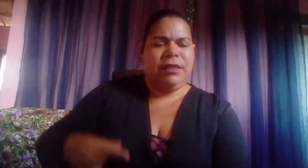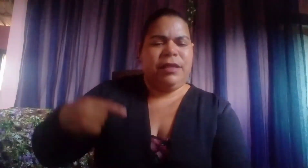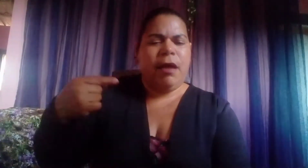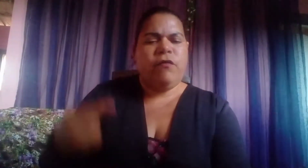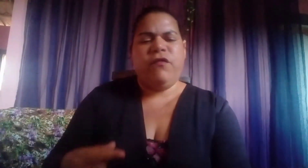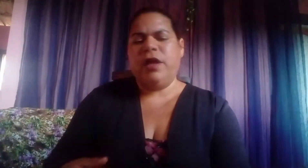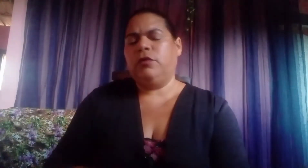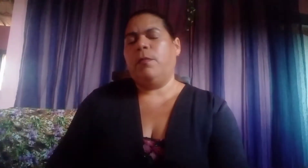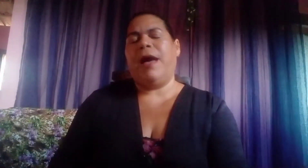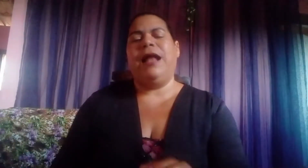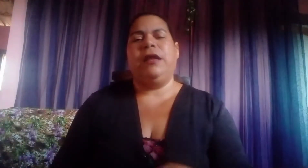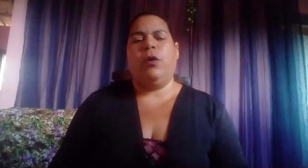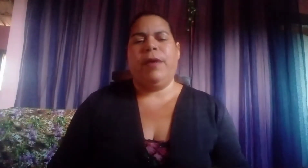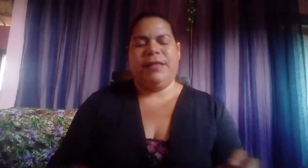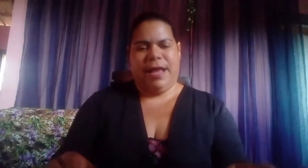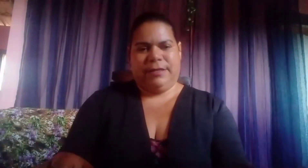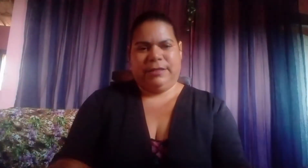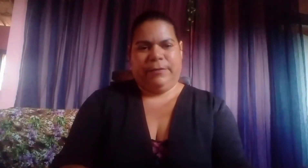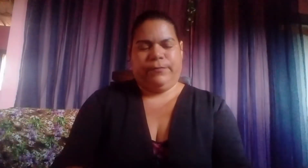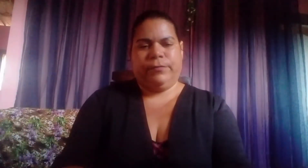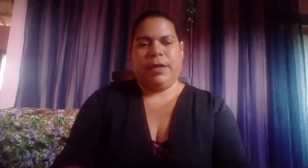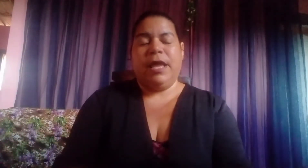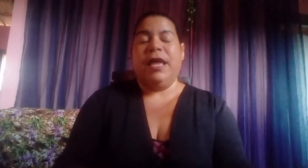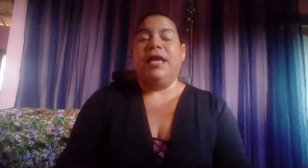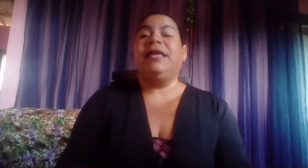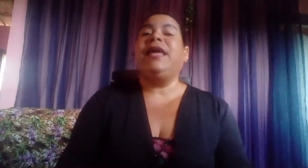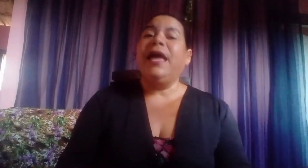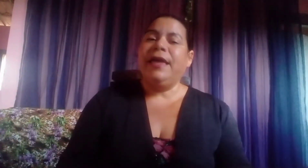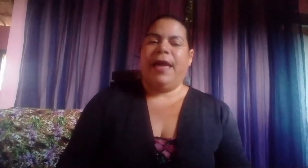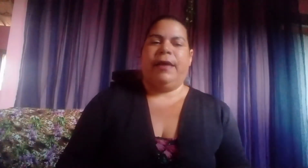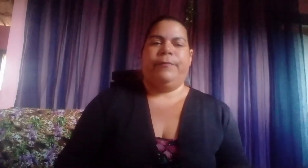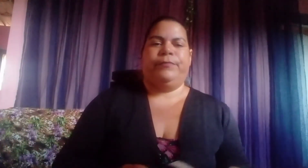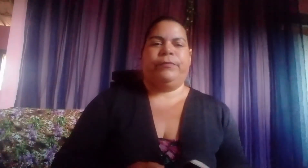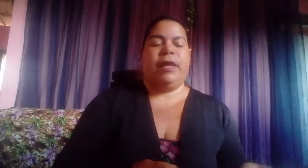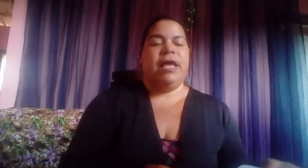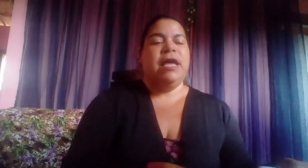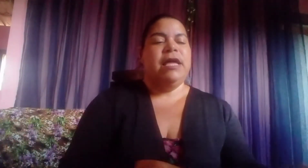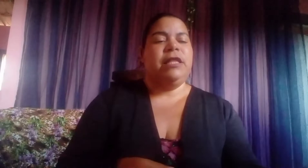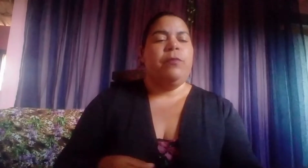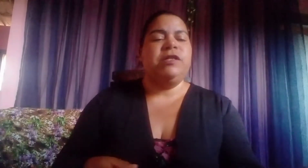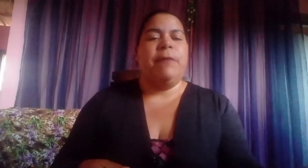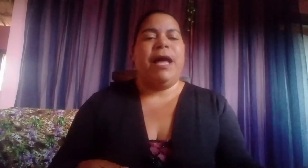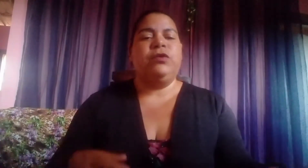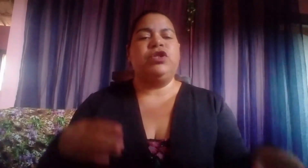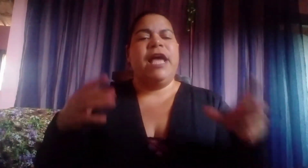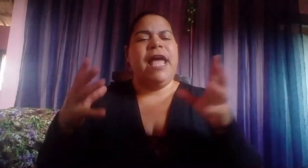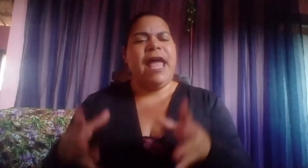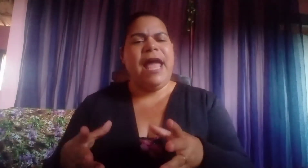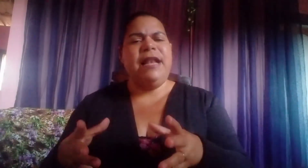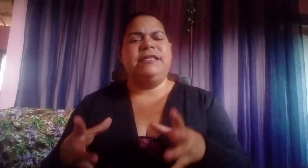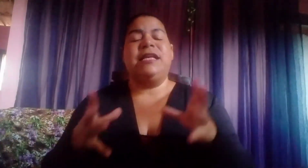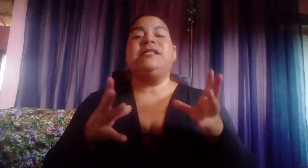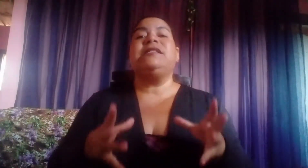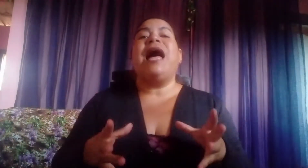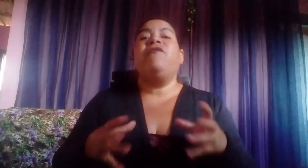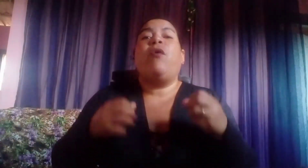até o vento mar lhe obedece? Quem é? Então, meus amados, eles estavam